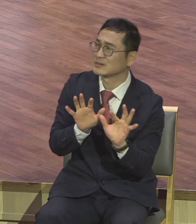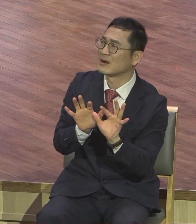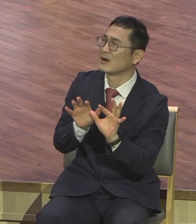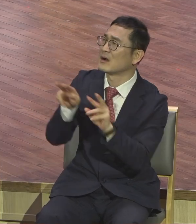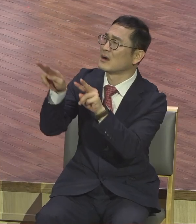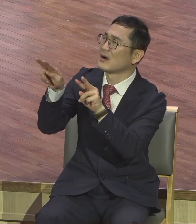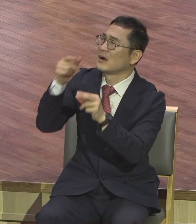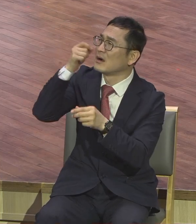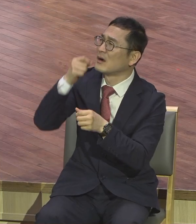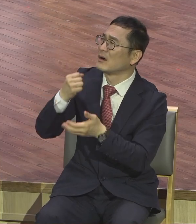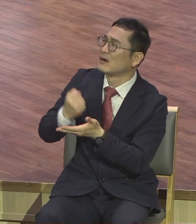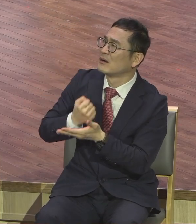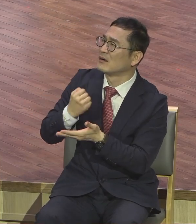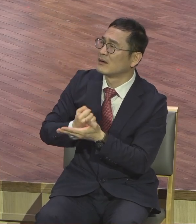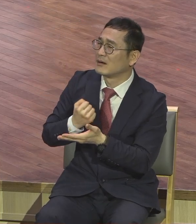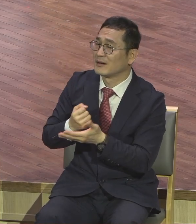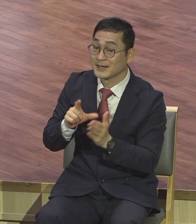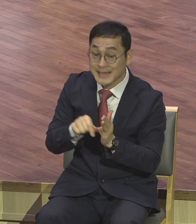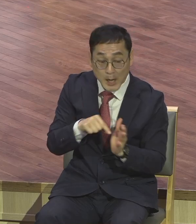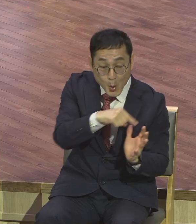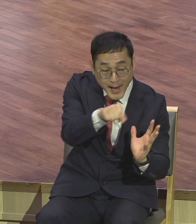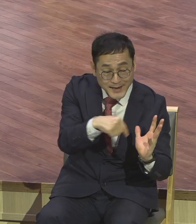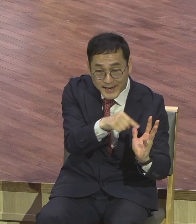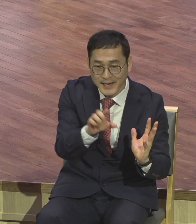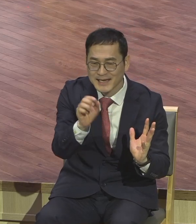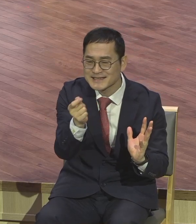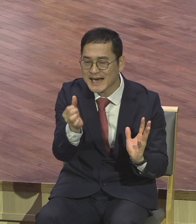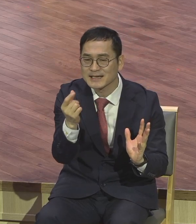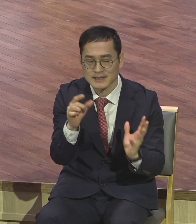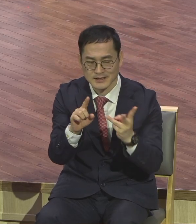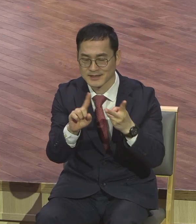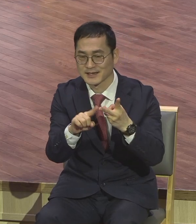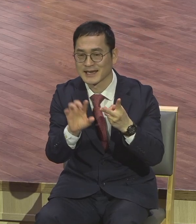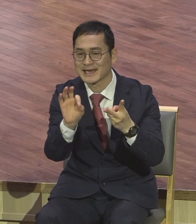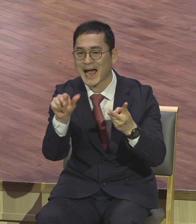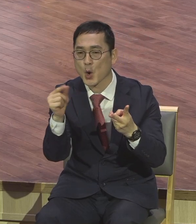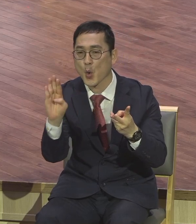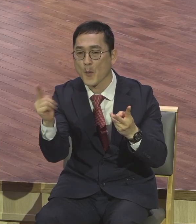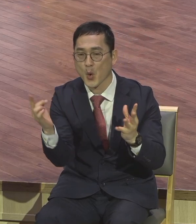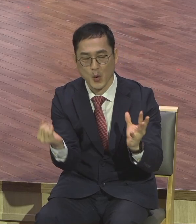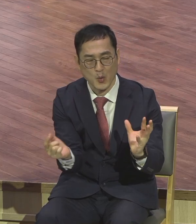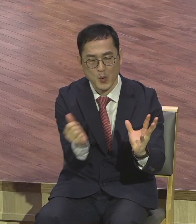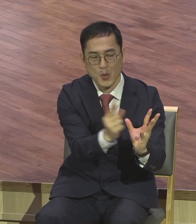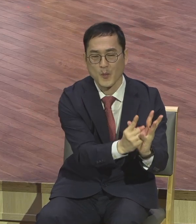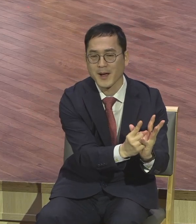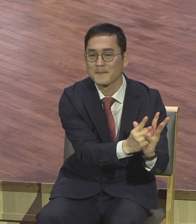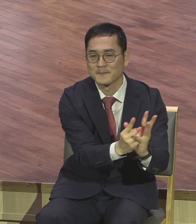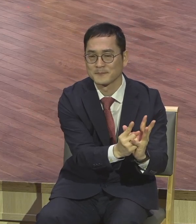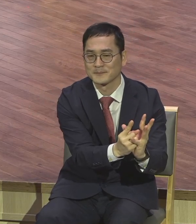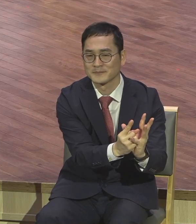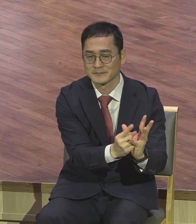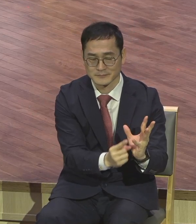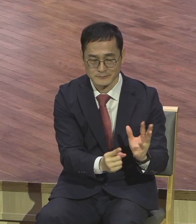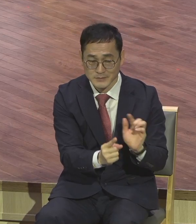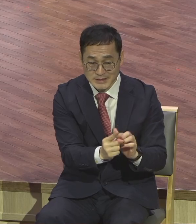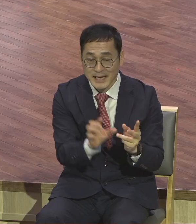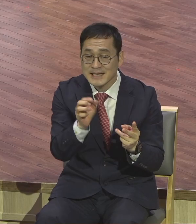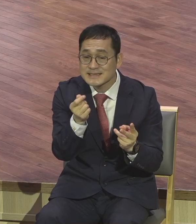작은 야고보도 있었다라고 그렇게 말씀하고 있습니다. 그가 이렇게 불린 이유는 뭐냐 작은 야고보